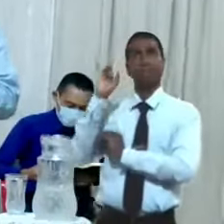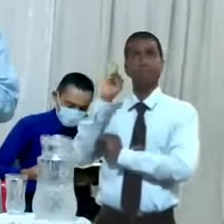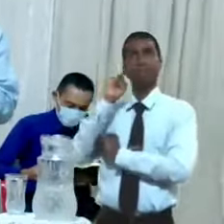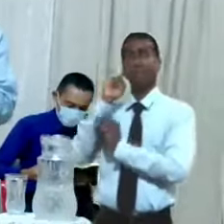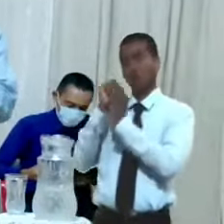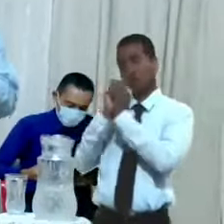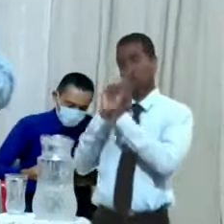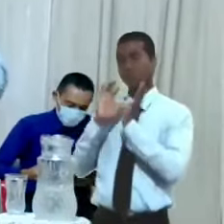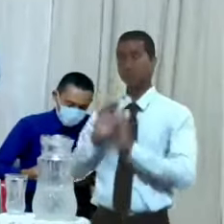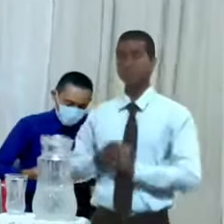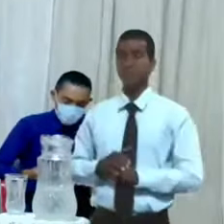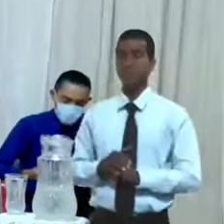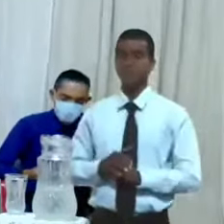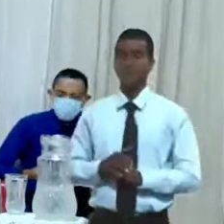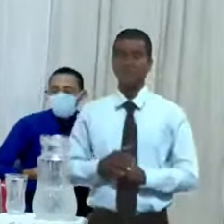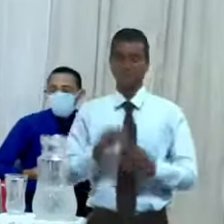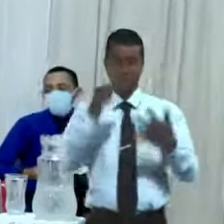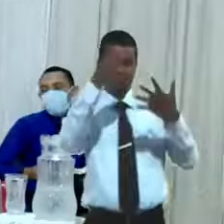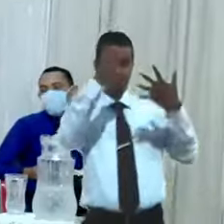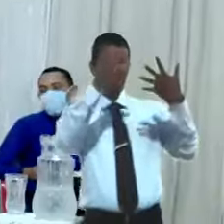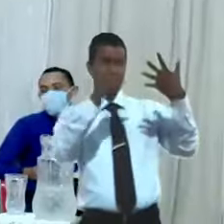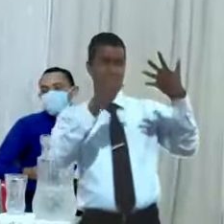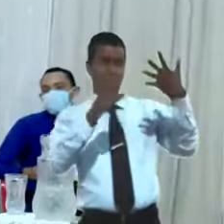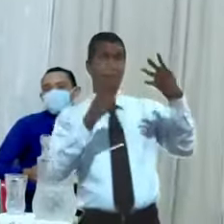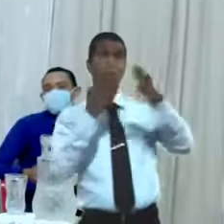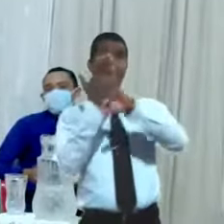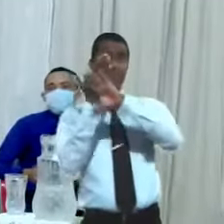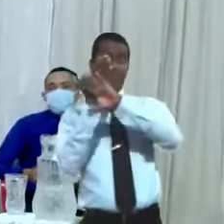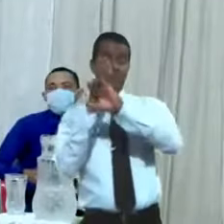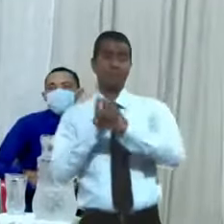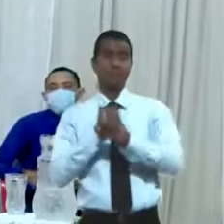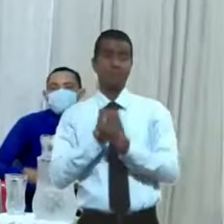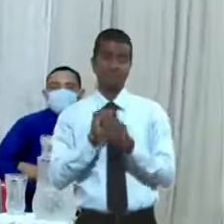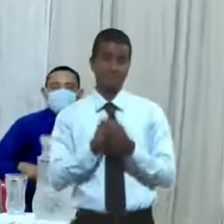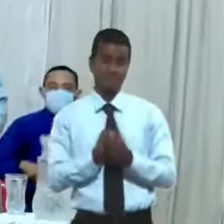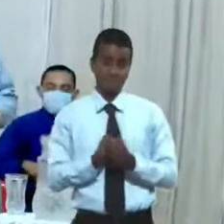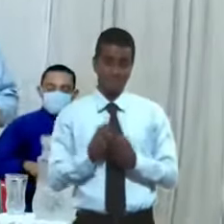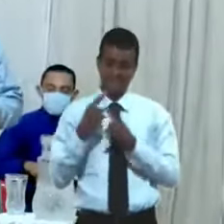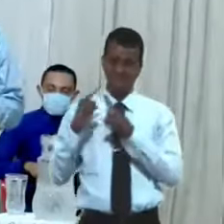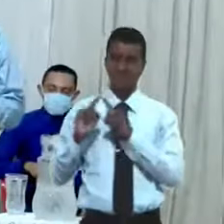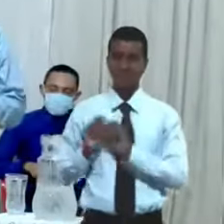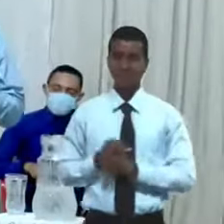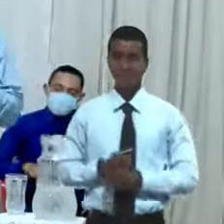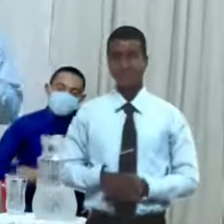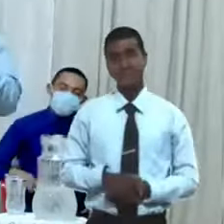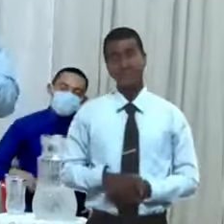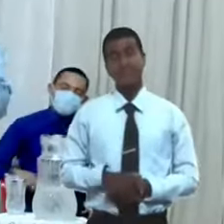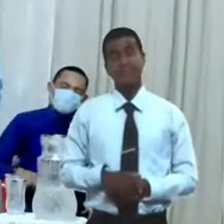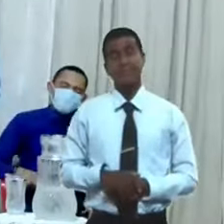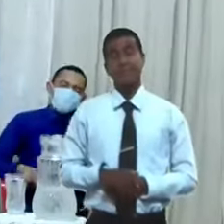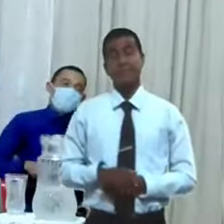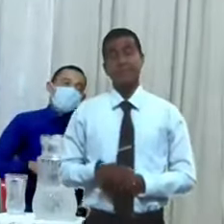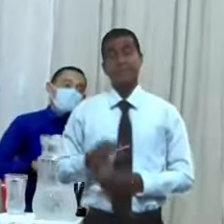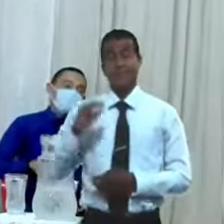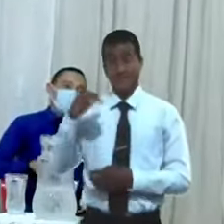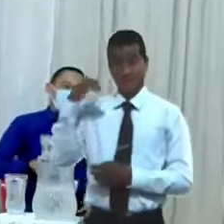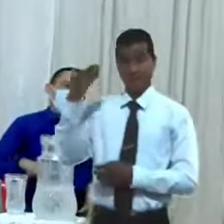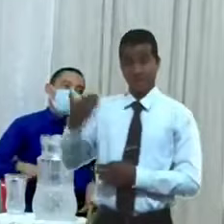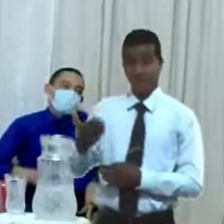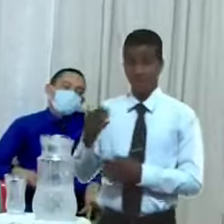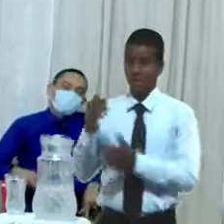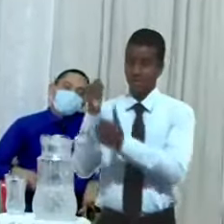Y bueno, hizo una serie de peticiones ahí en esos capítulos, y luego se fueron cada uno a su casa,